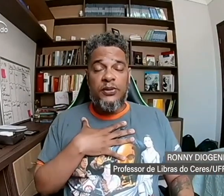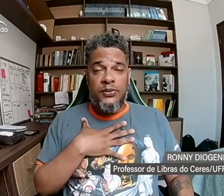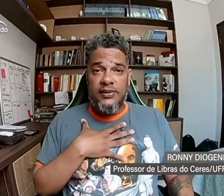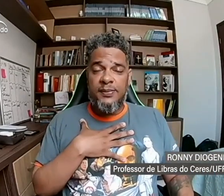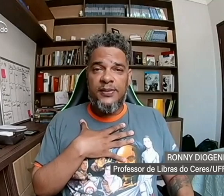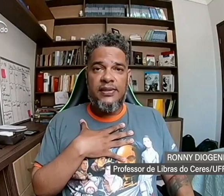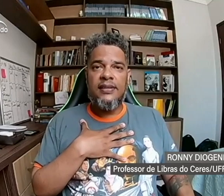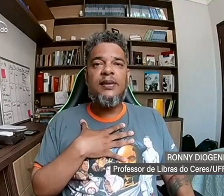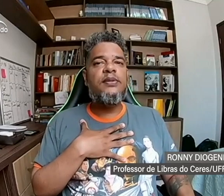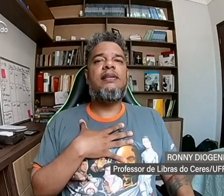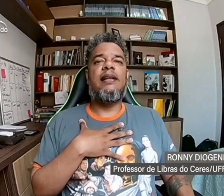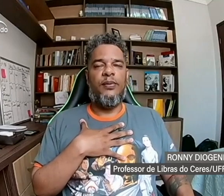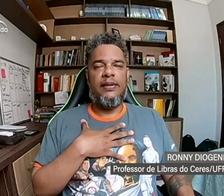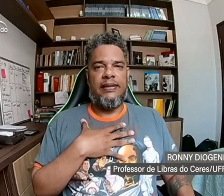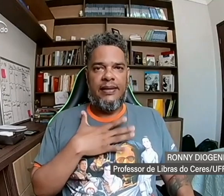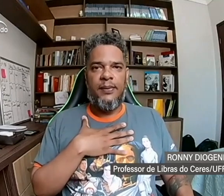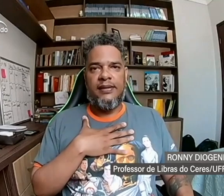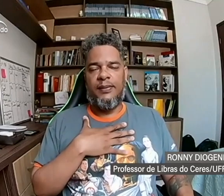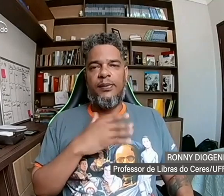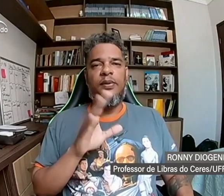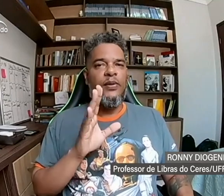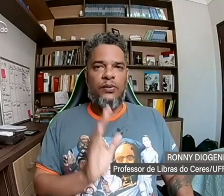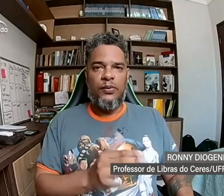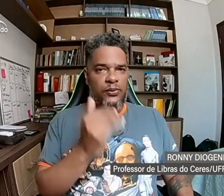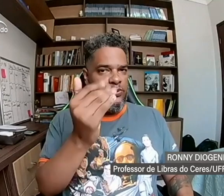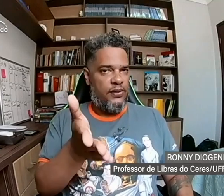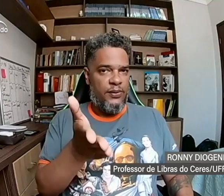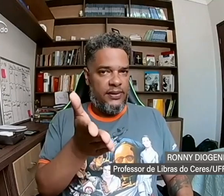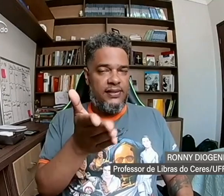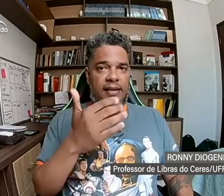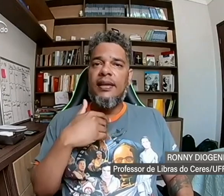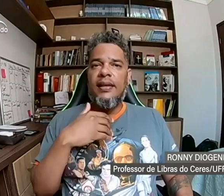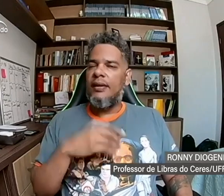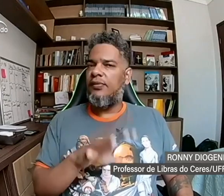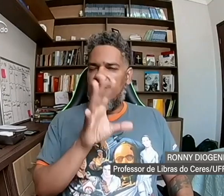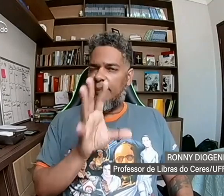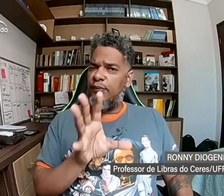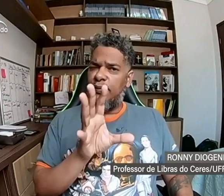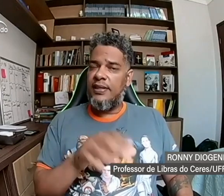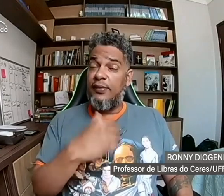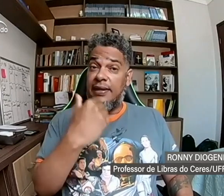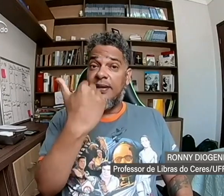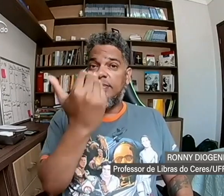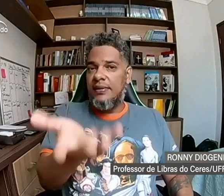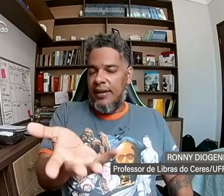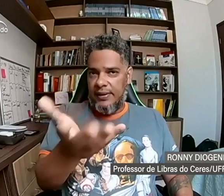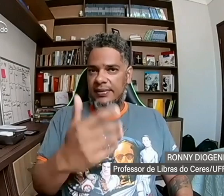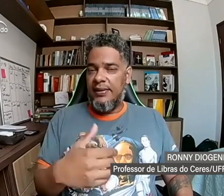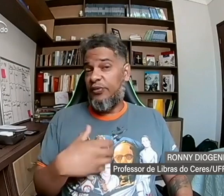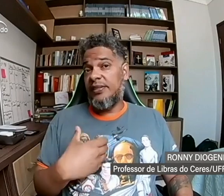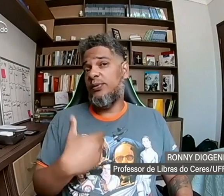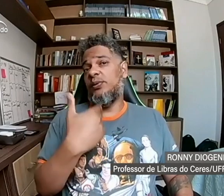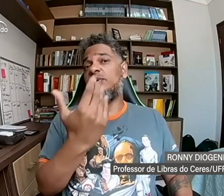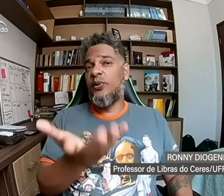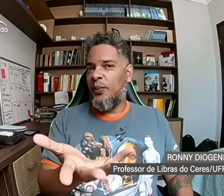as pessoas, elas têm um sinal, né? Por exemplo, quando o surdo te conhecer, ele vai olhar para você e vai lhe dar um sinal. Esse sinal vai ser o seu nome